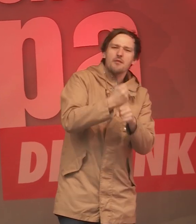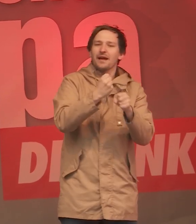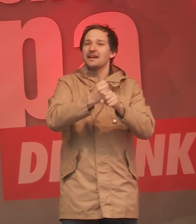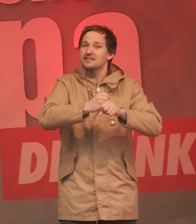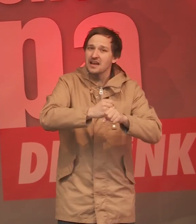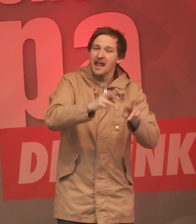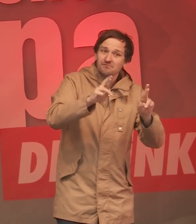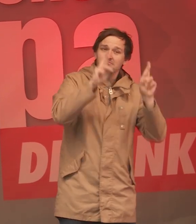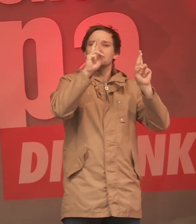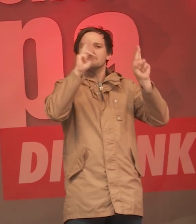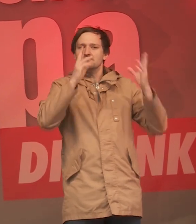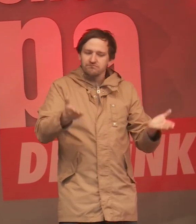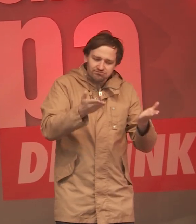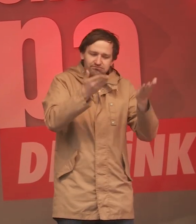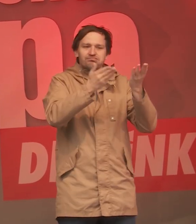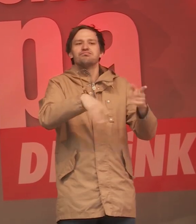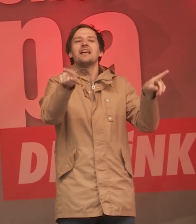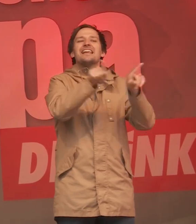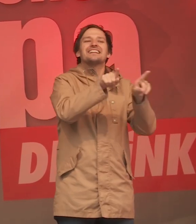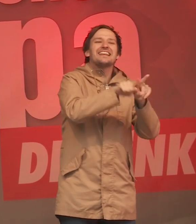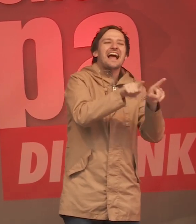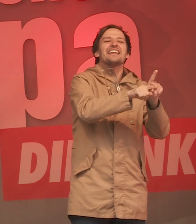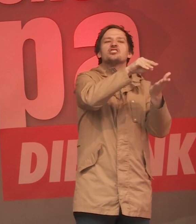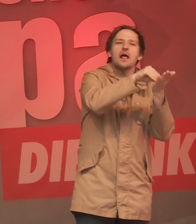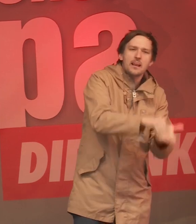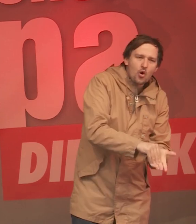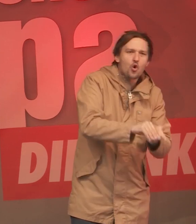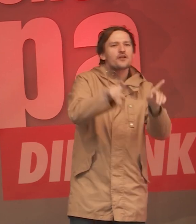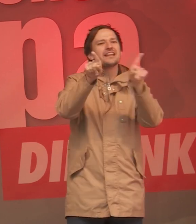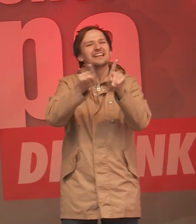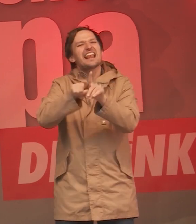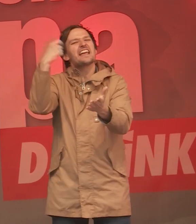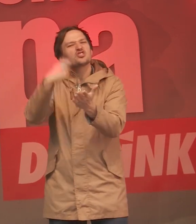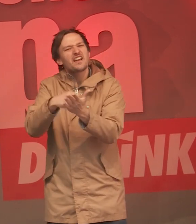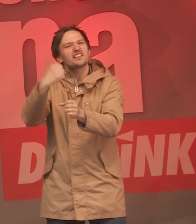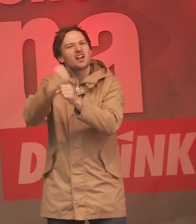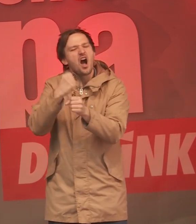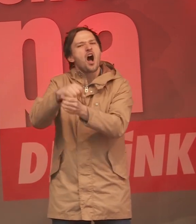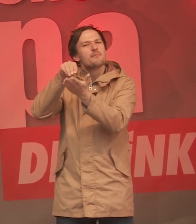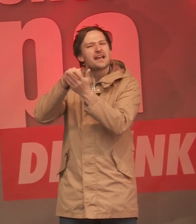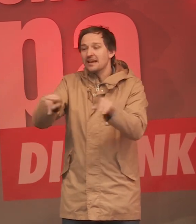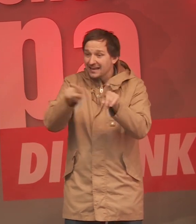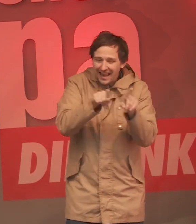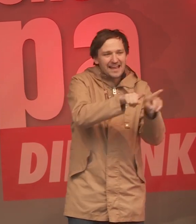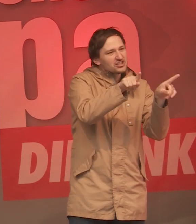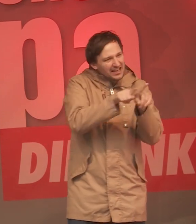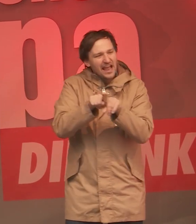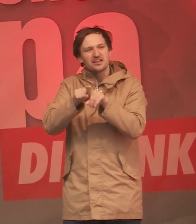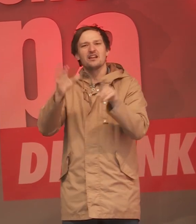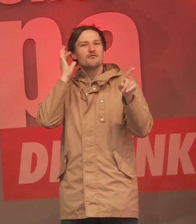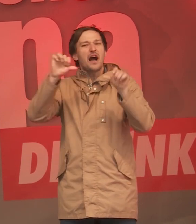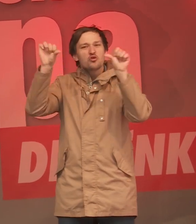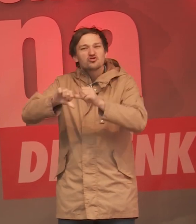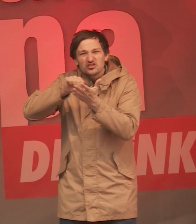Prinzip gelten, gleiche Löhne für gleichwertige Arbeit. Dann wird es endlich aufhören, dass Frauen so viel